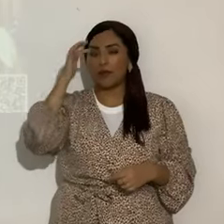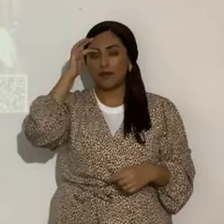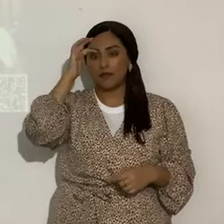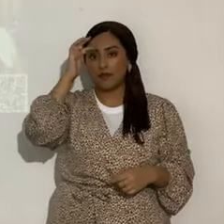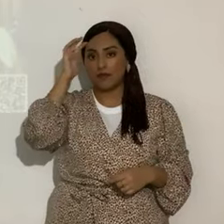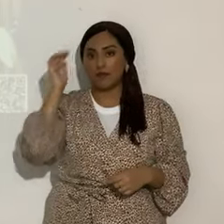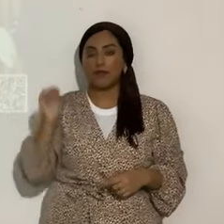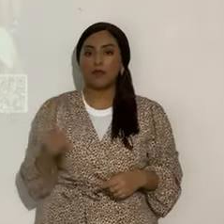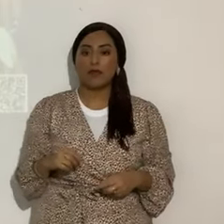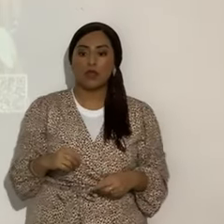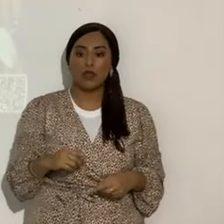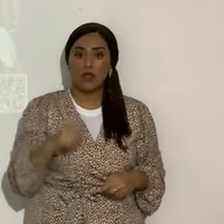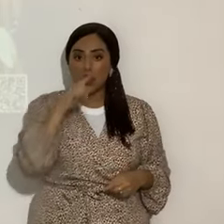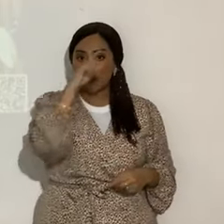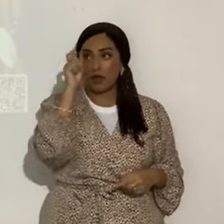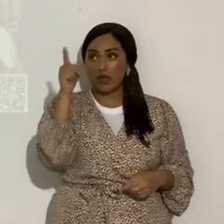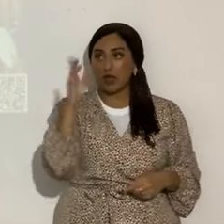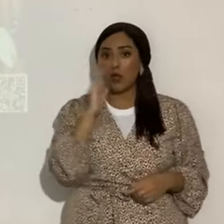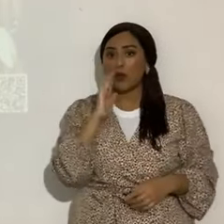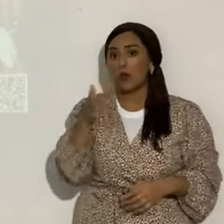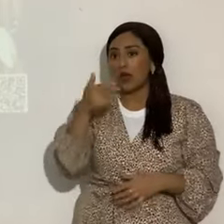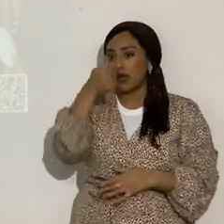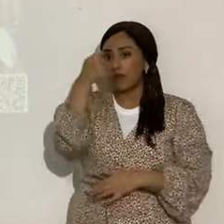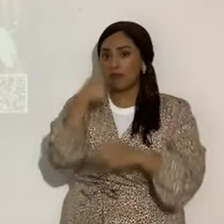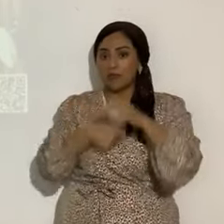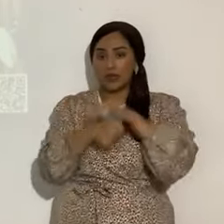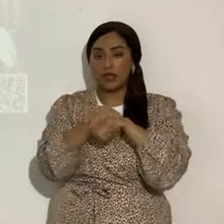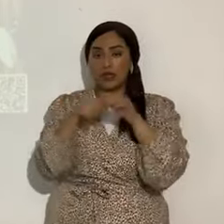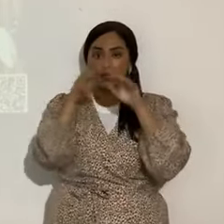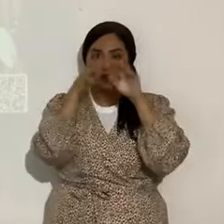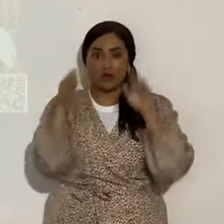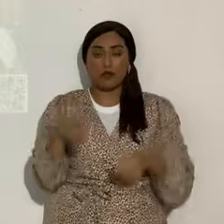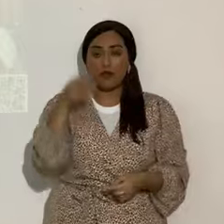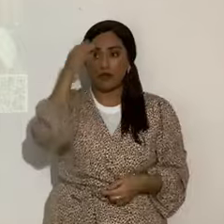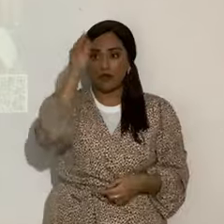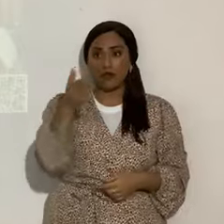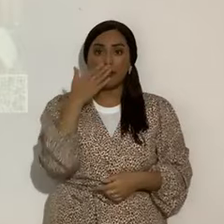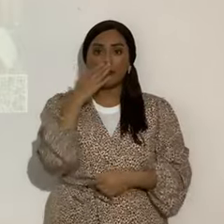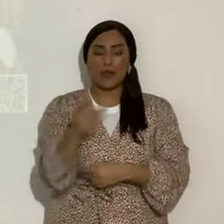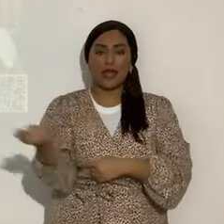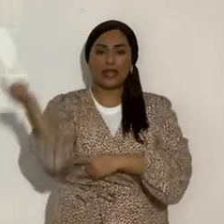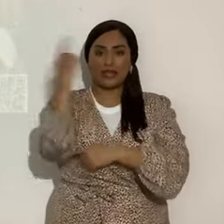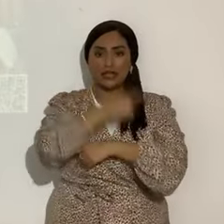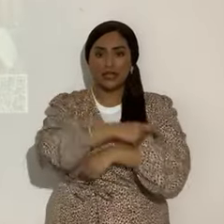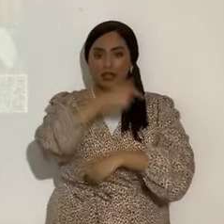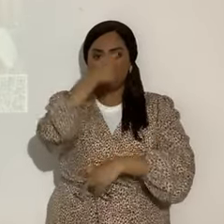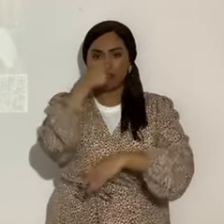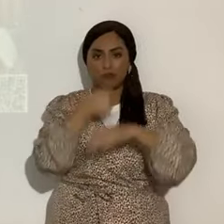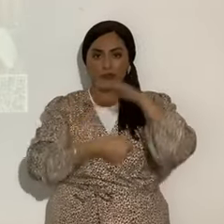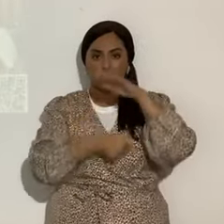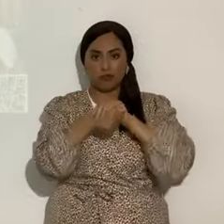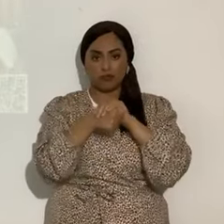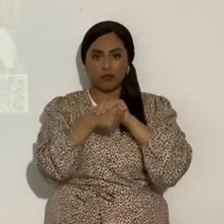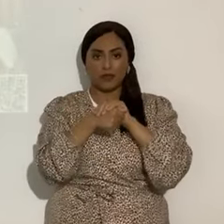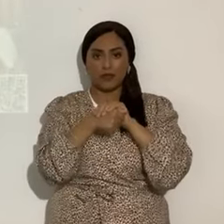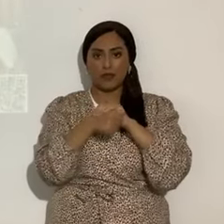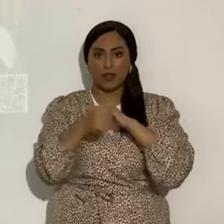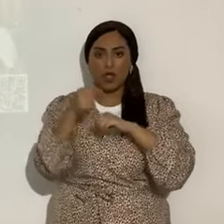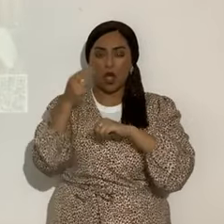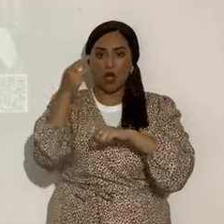en su Mishkan. Porque Él me esconderá en su suca en el día del mal, me ocultará en lo reservado de su morada, sobre una roca me